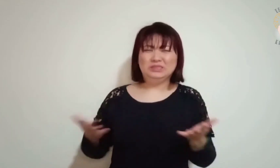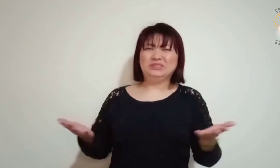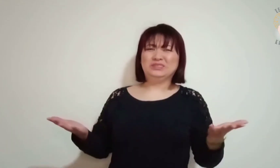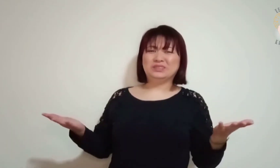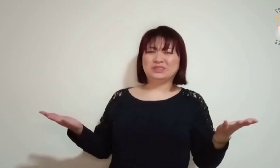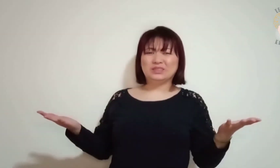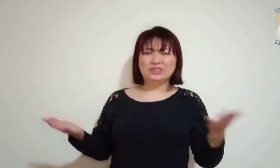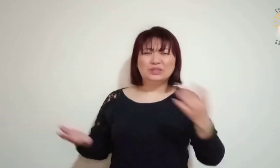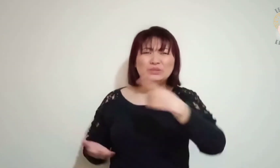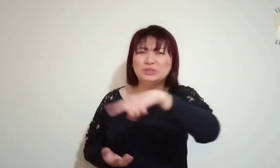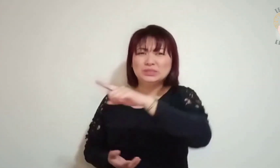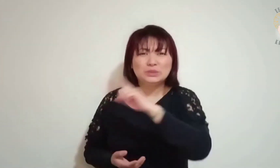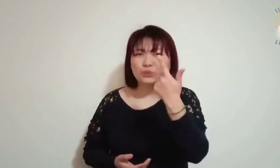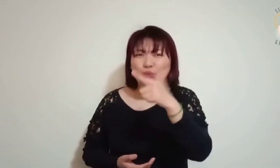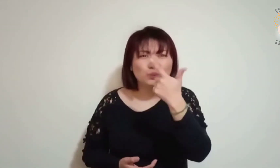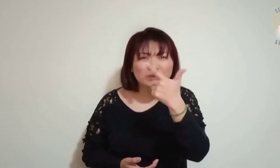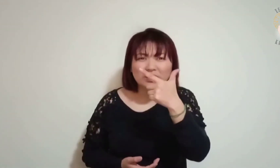Ainda não tem desfé?